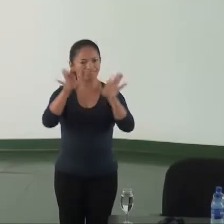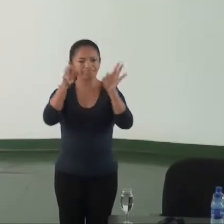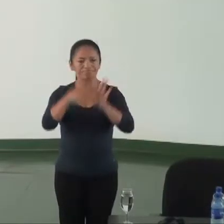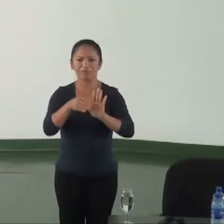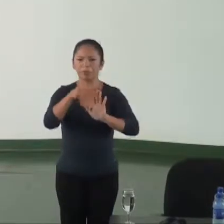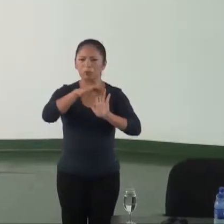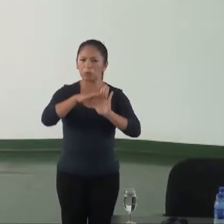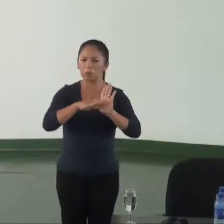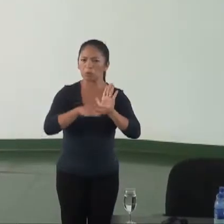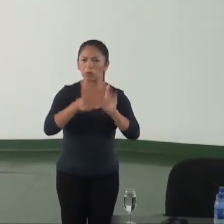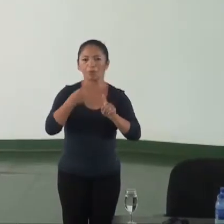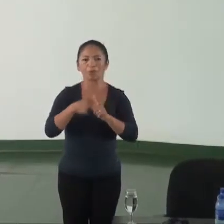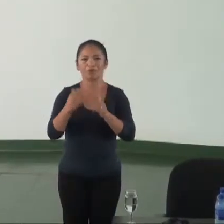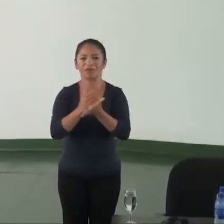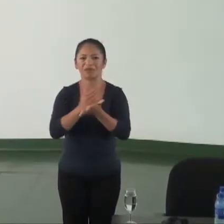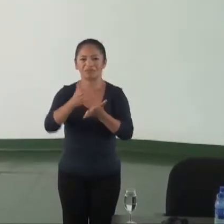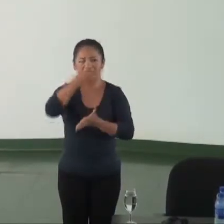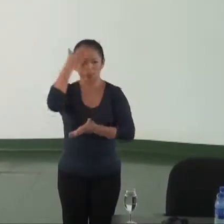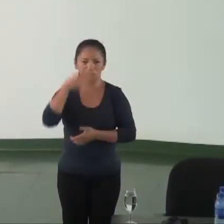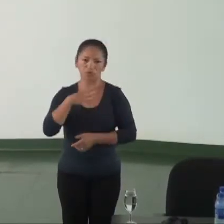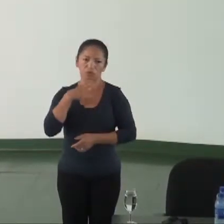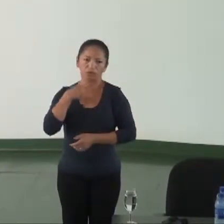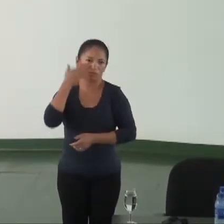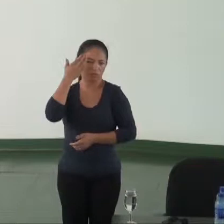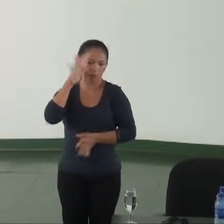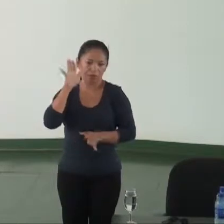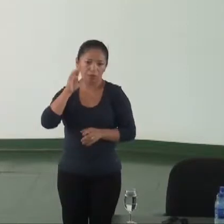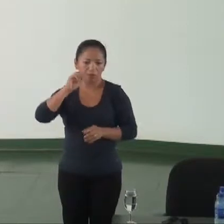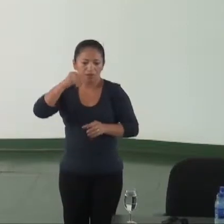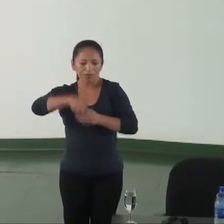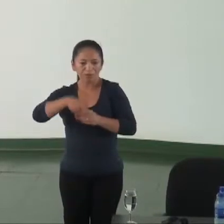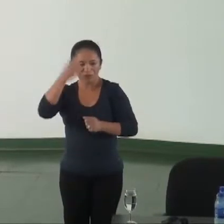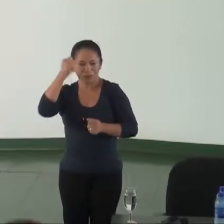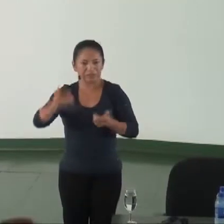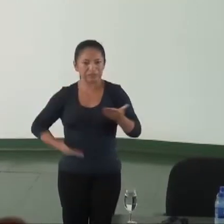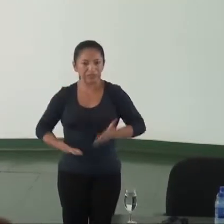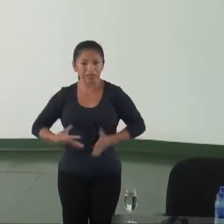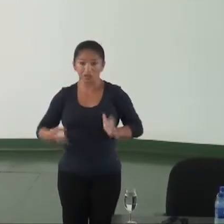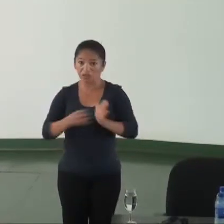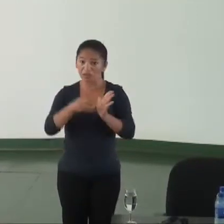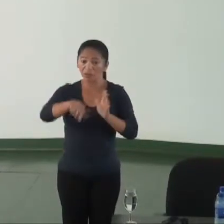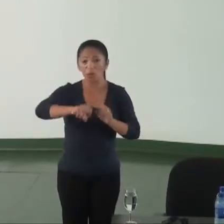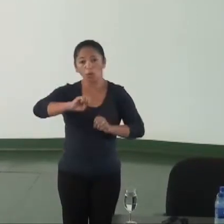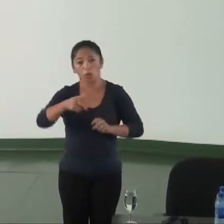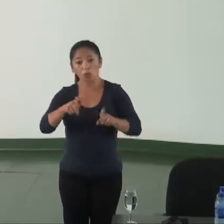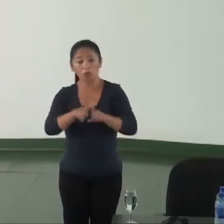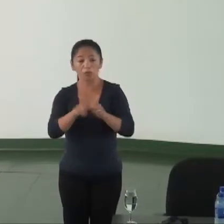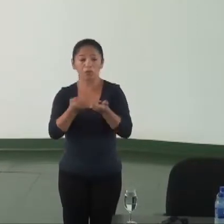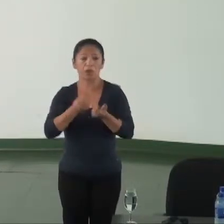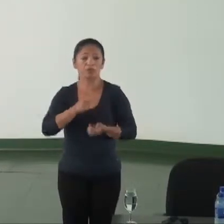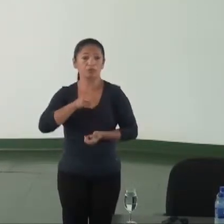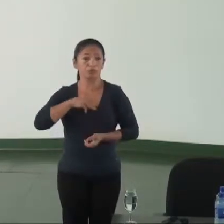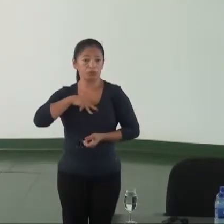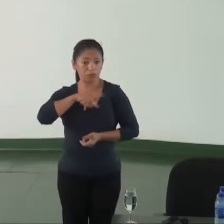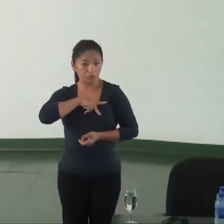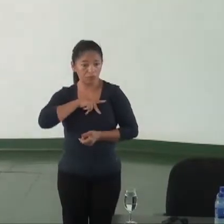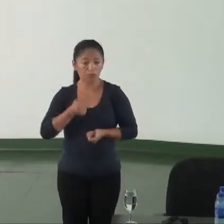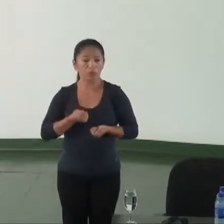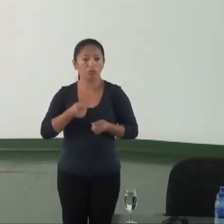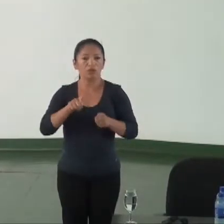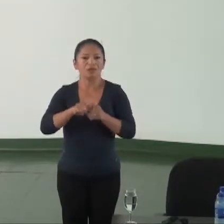um desconhecimento por parte, muitas vezes, dos próprios servidores, do próprio Ministério Público e muitas entidades que estão